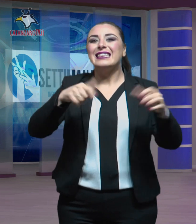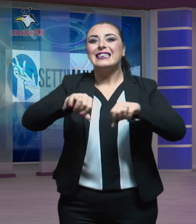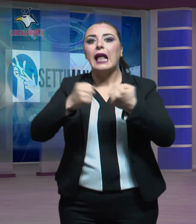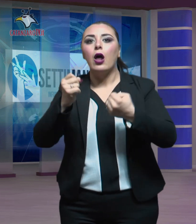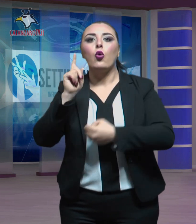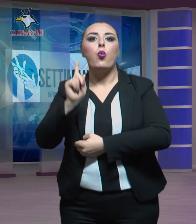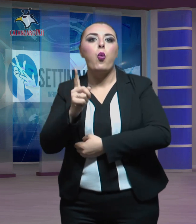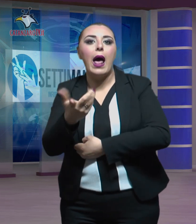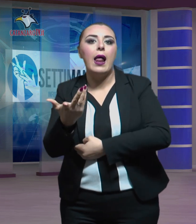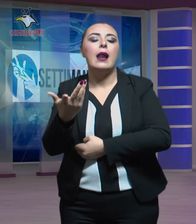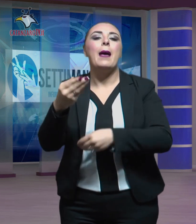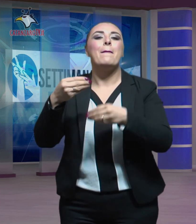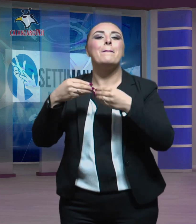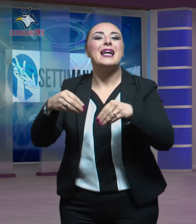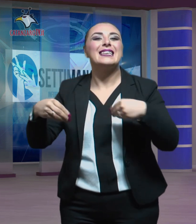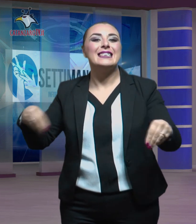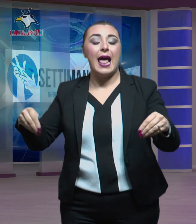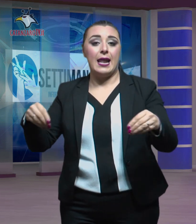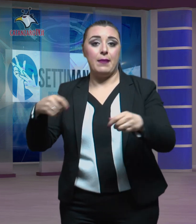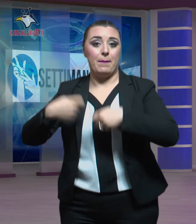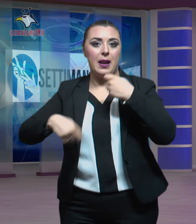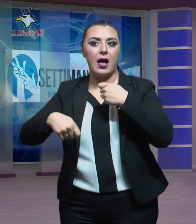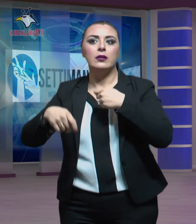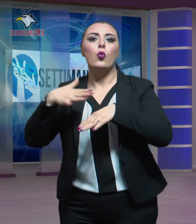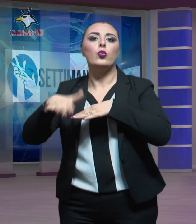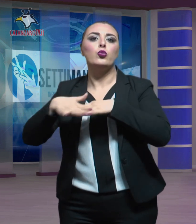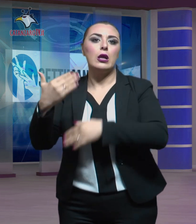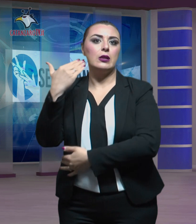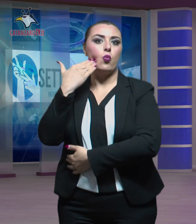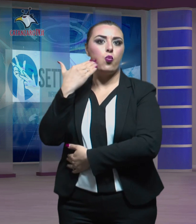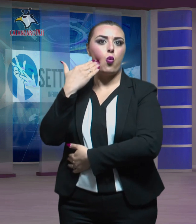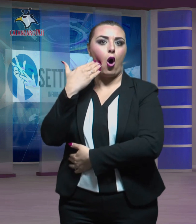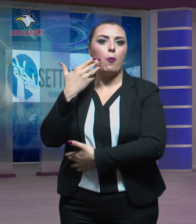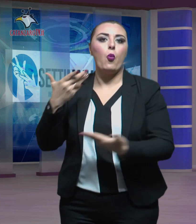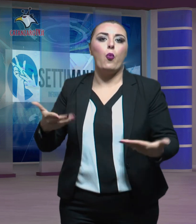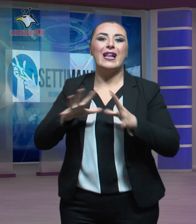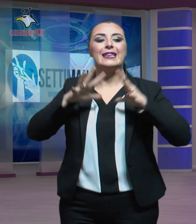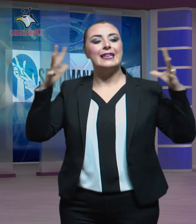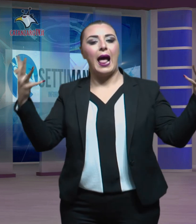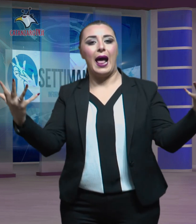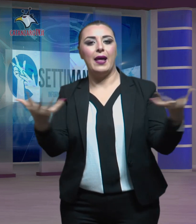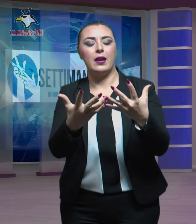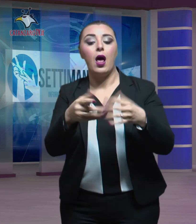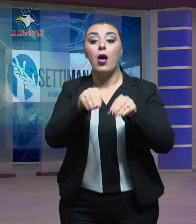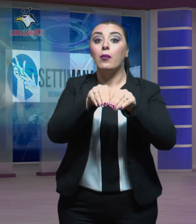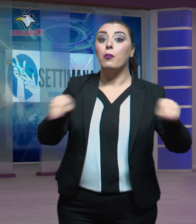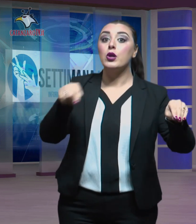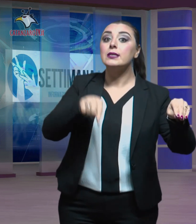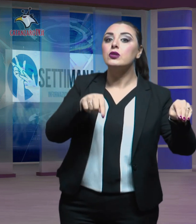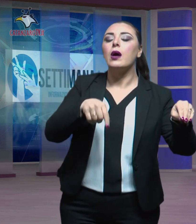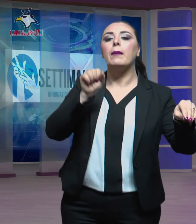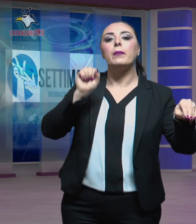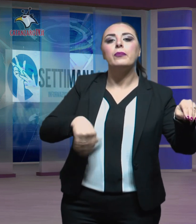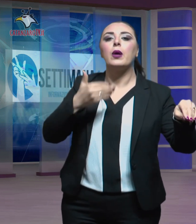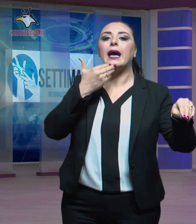dalle materie plastiche sulla Terra. L'esposizione è stata resa possibile